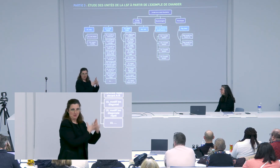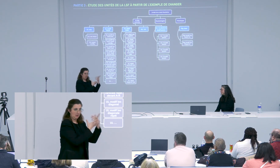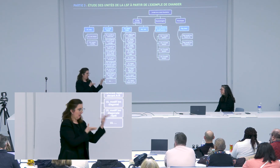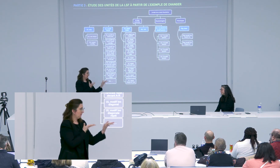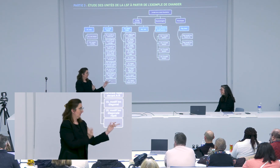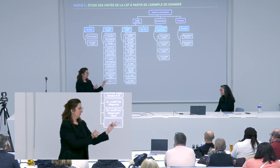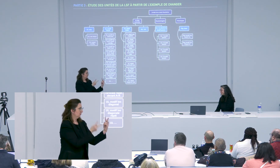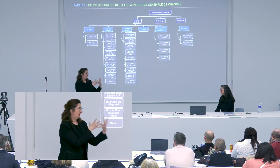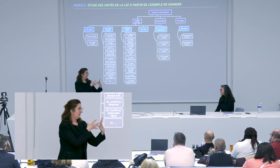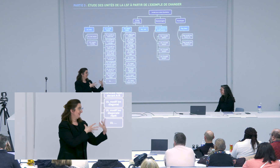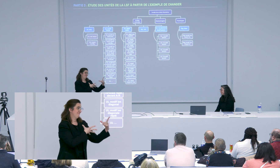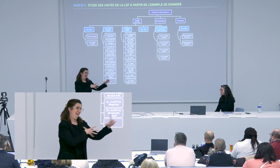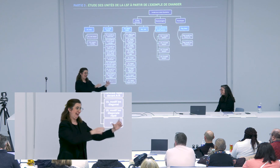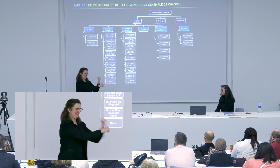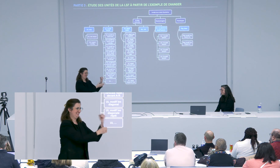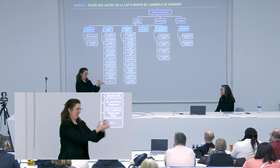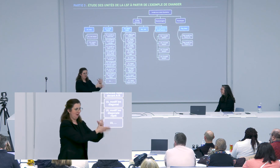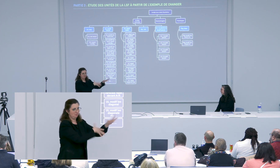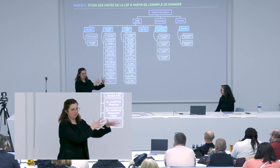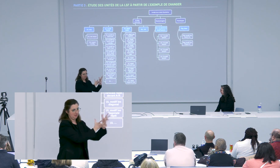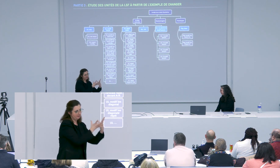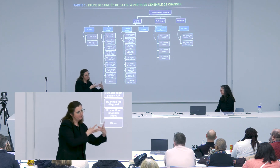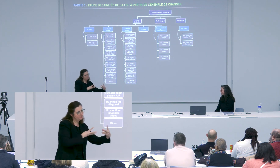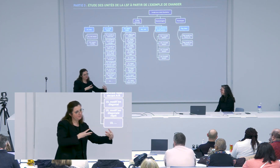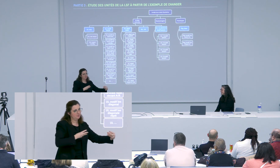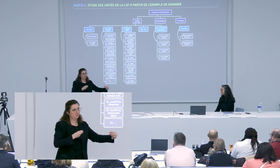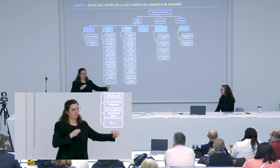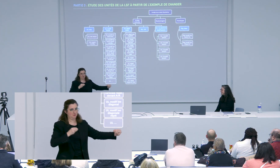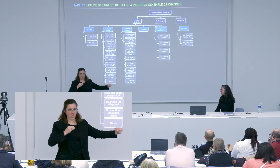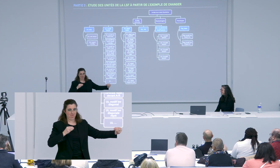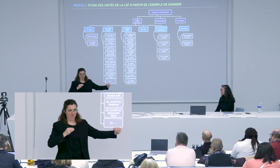'idées tout le temps et puis après malheureusement